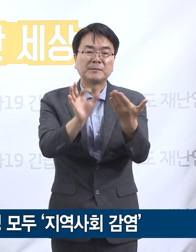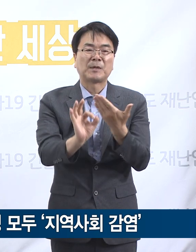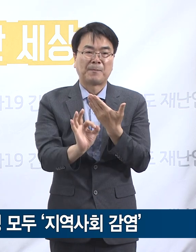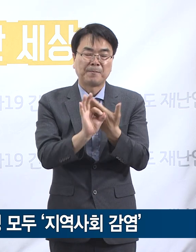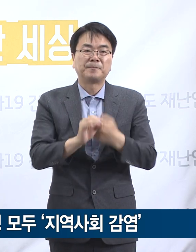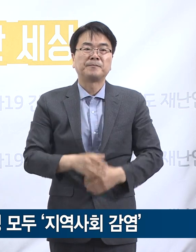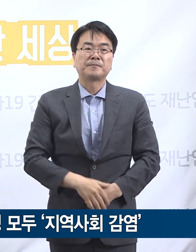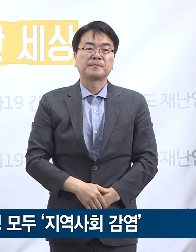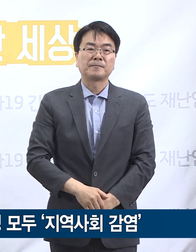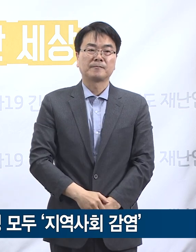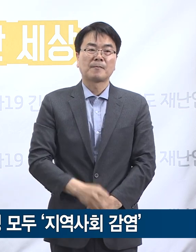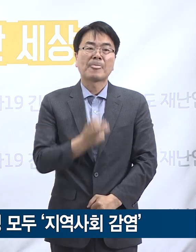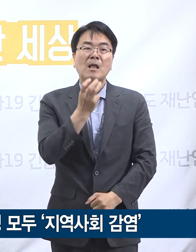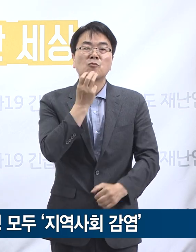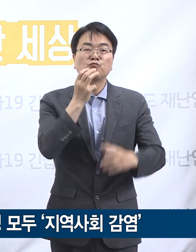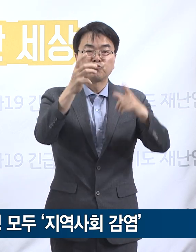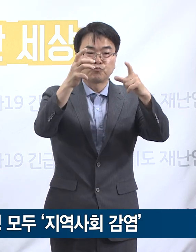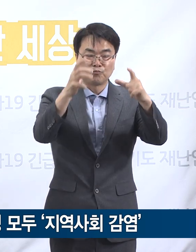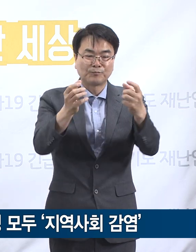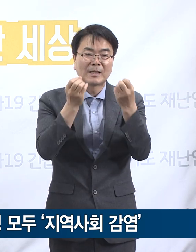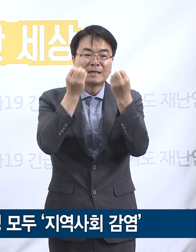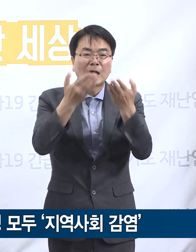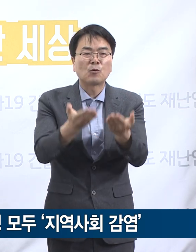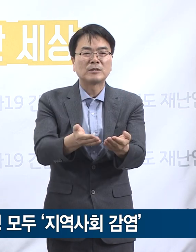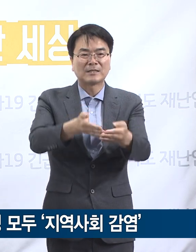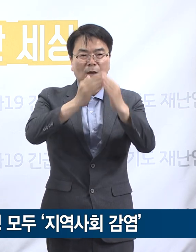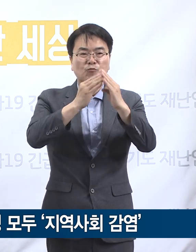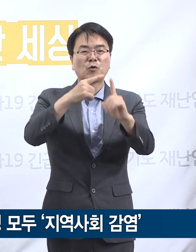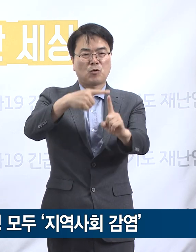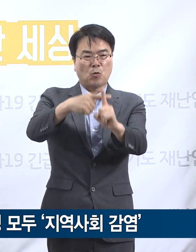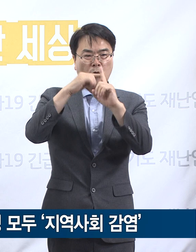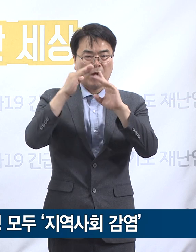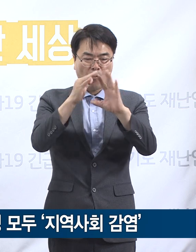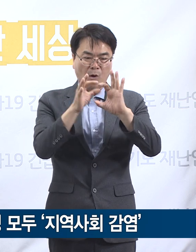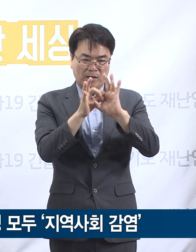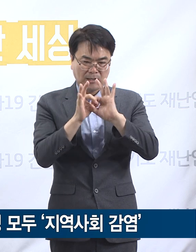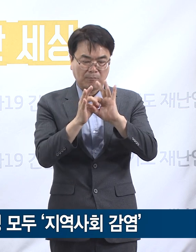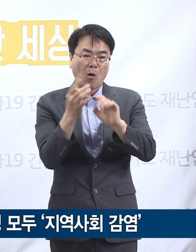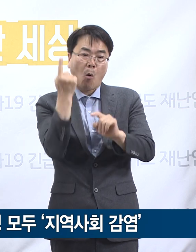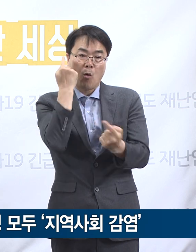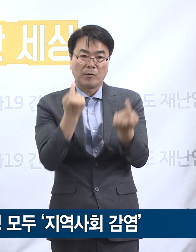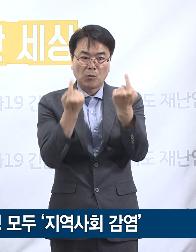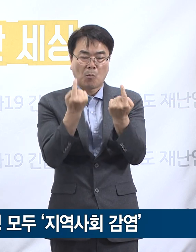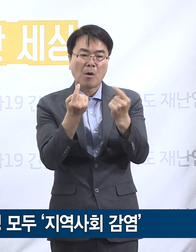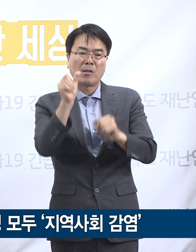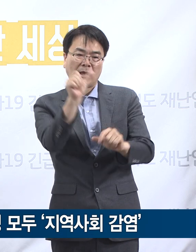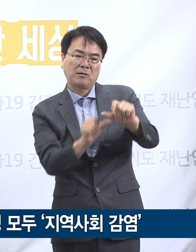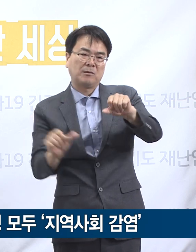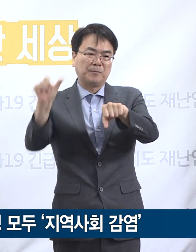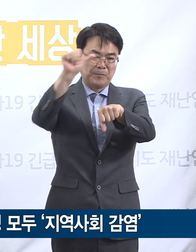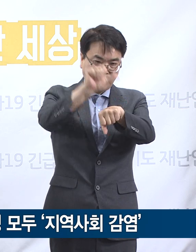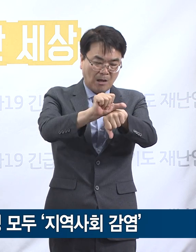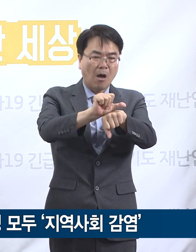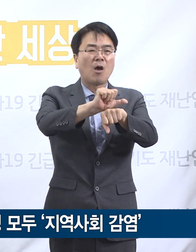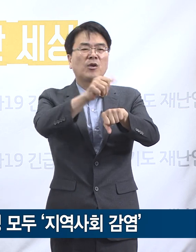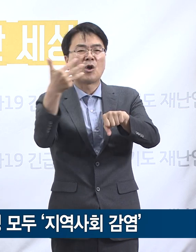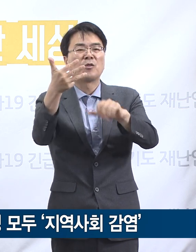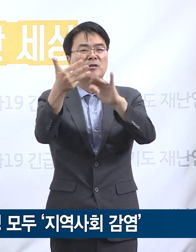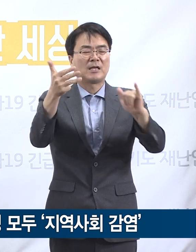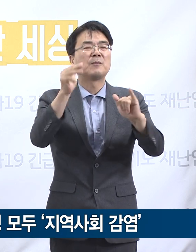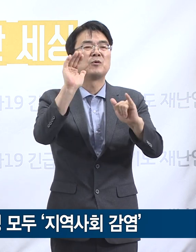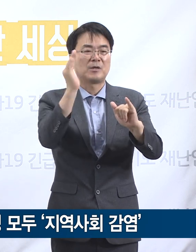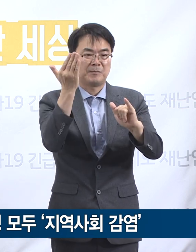수도권의 개척교회 관련 도내 확진자는 전일 0시 대비 5명이 증가한 총 8명으로